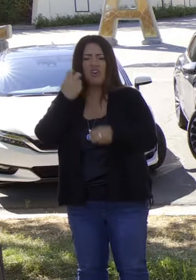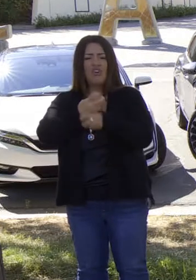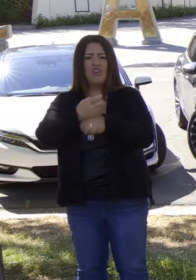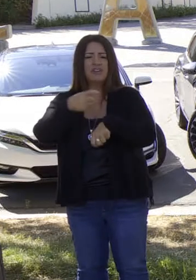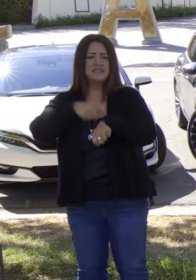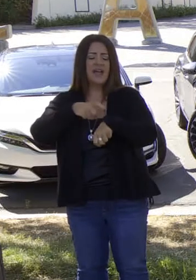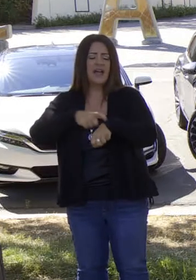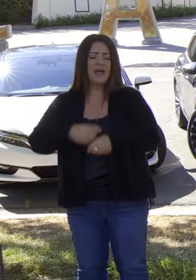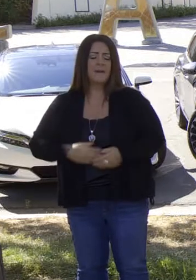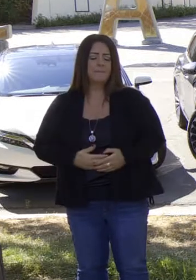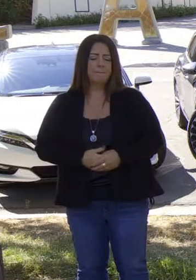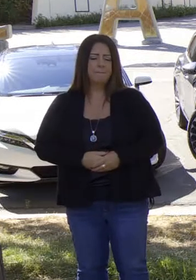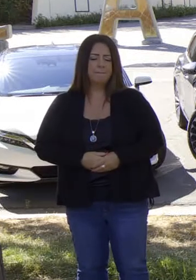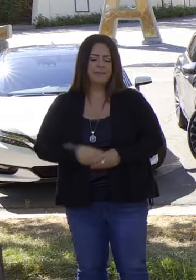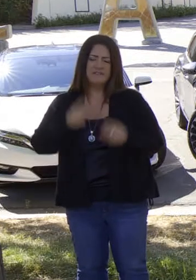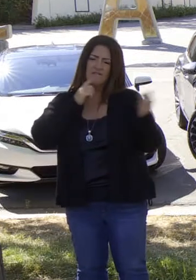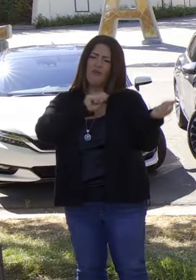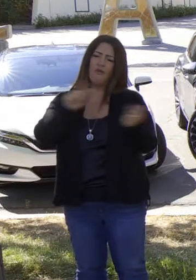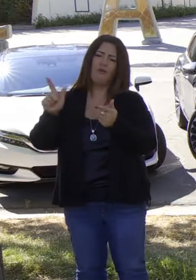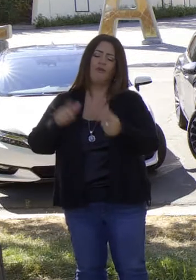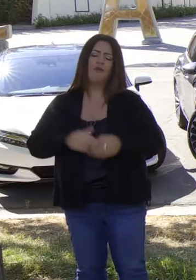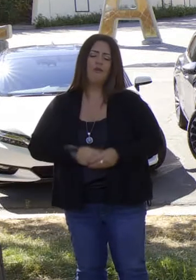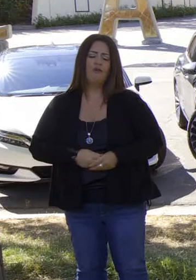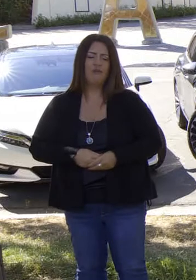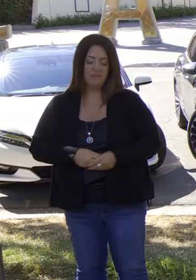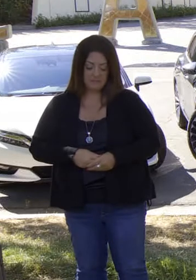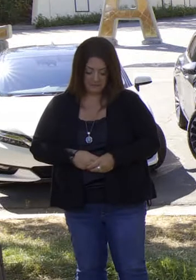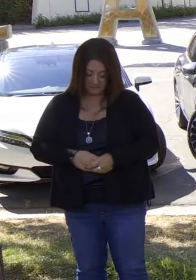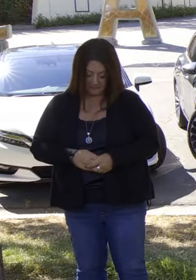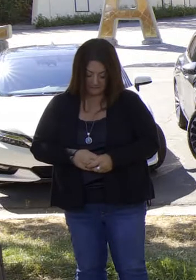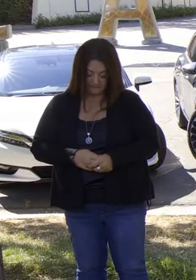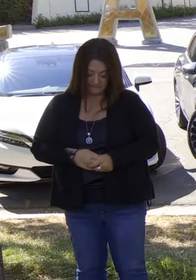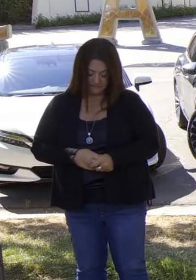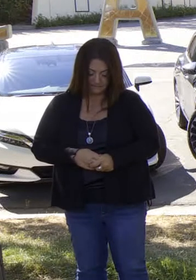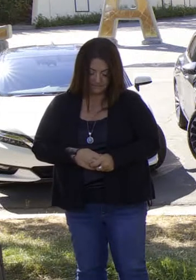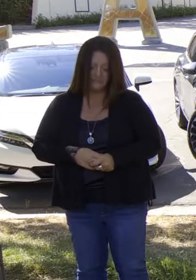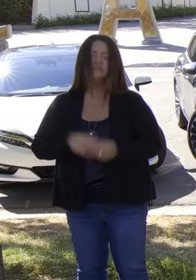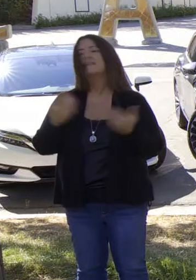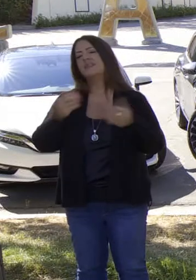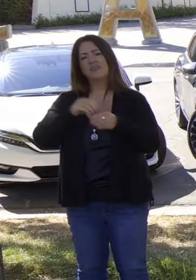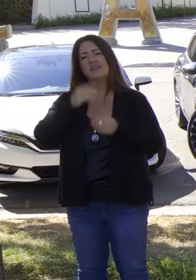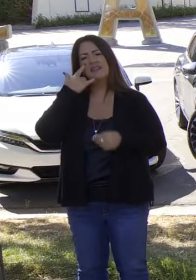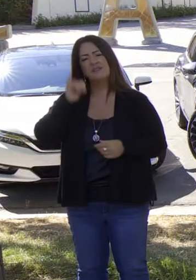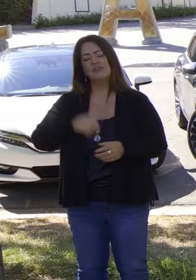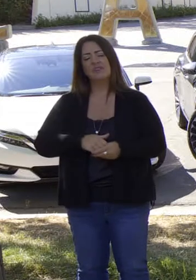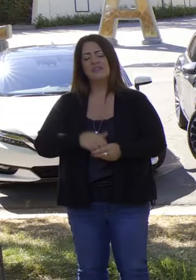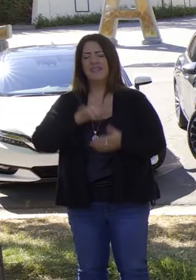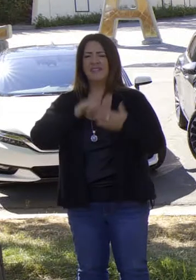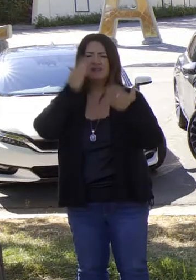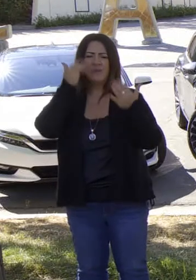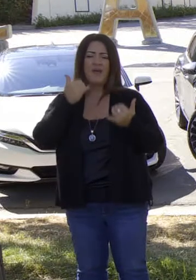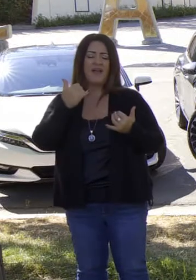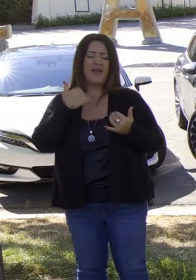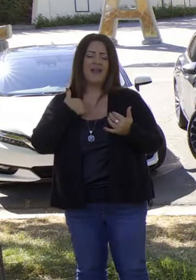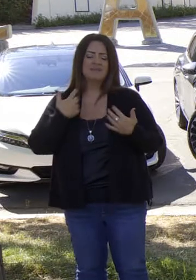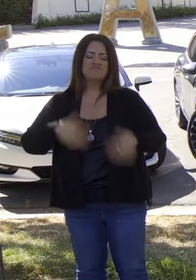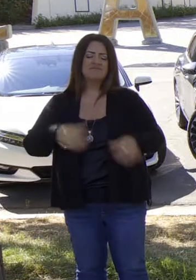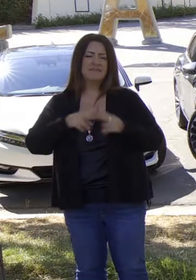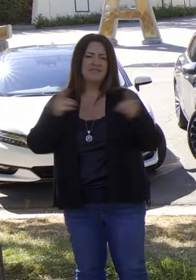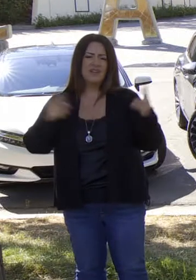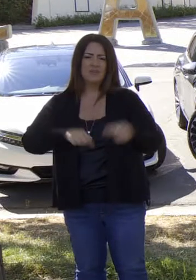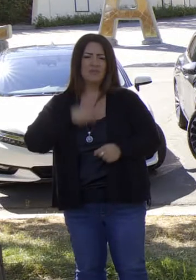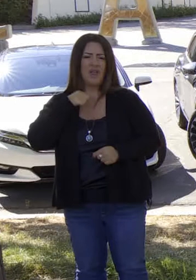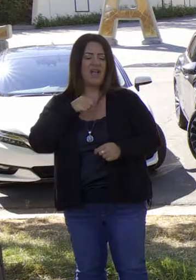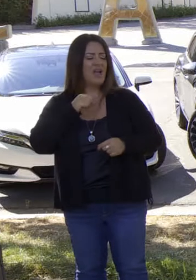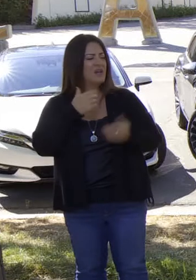de COVID. Ha sido muy duro para todos en nuestro estado. Es por eso por la cual